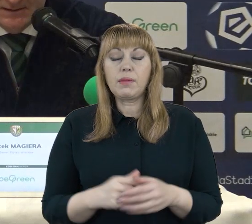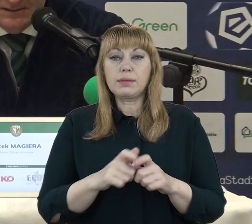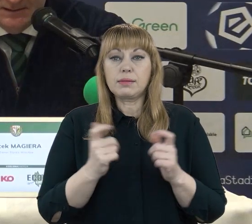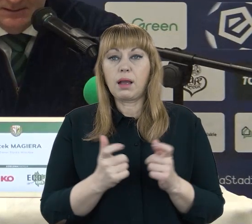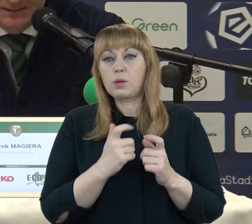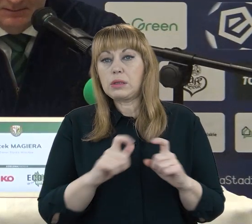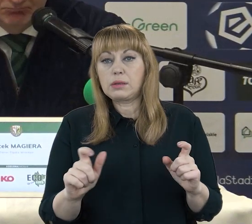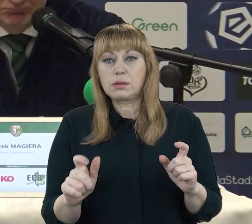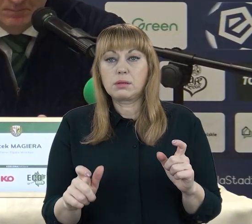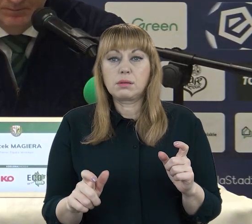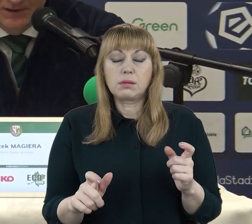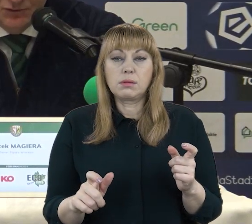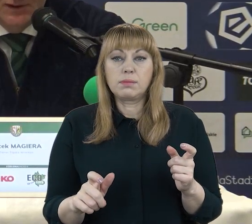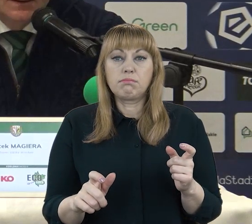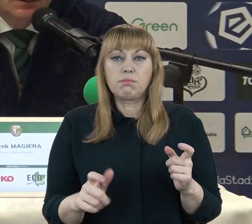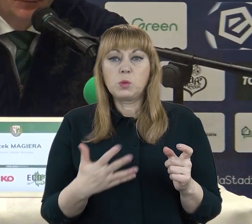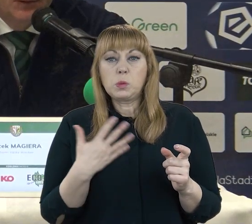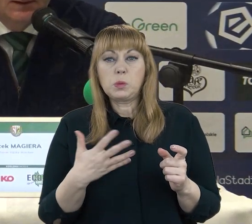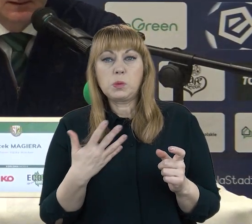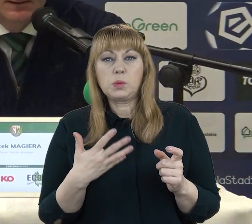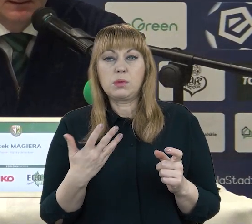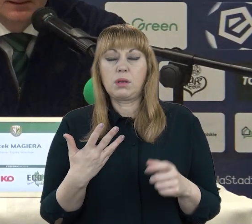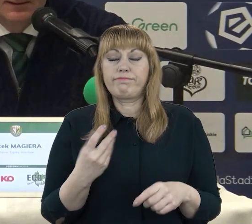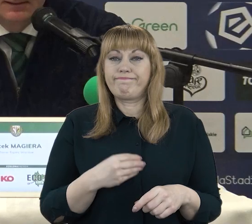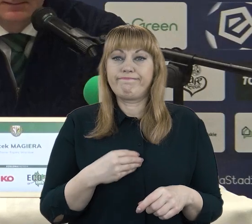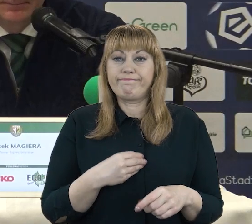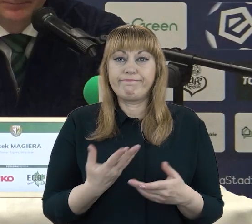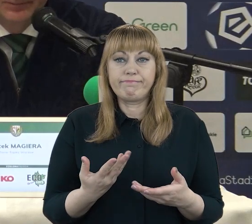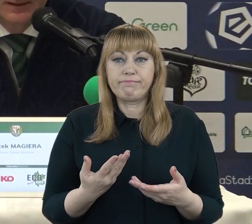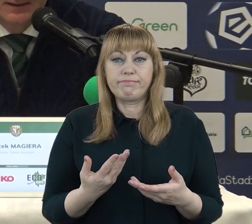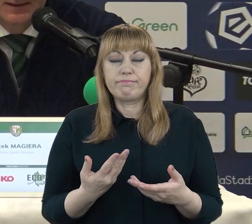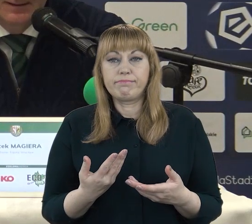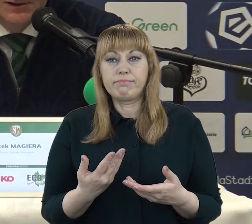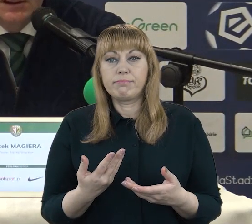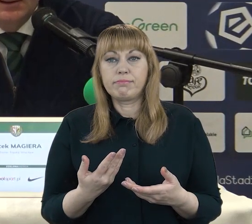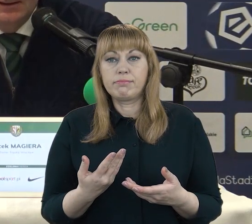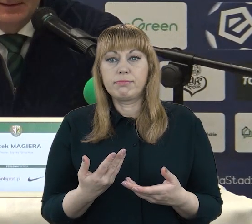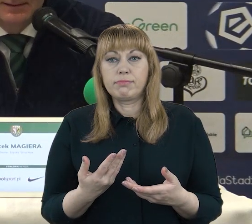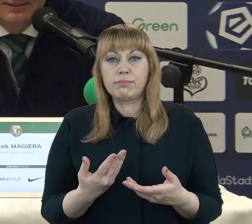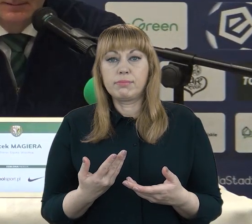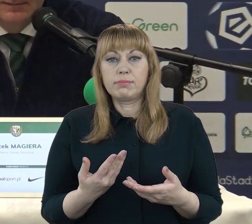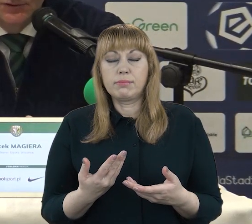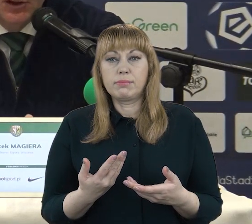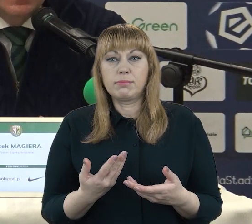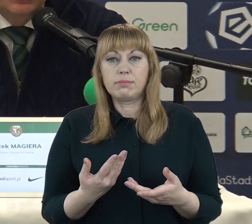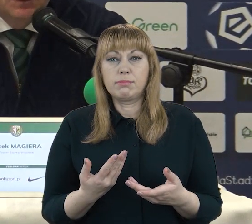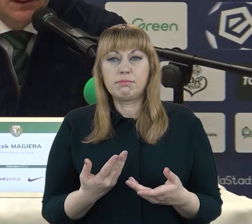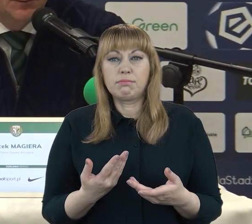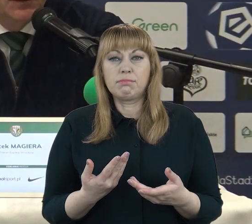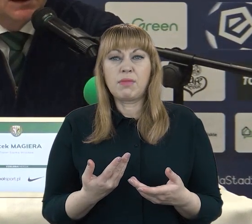czuję ten skomfort i też nie siedzę w nim, żeby powiedzieć,